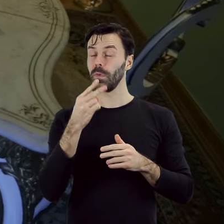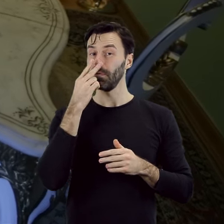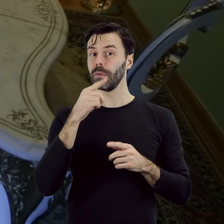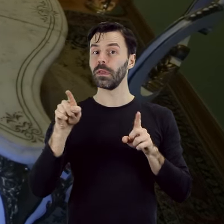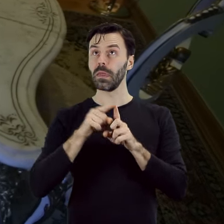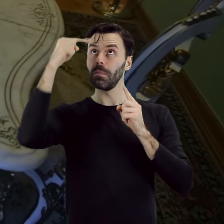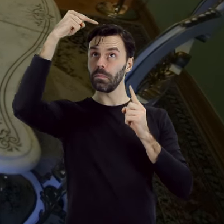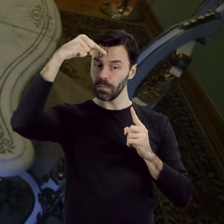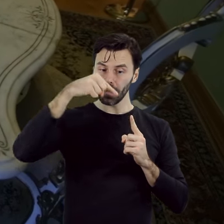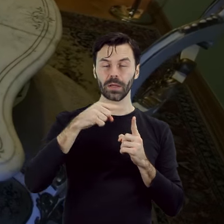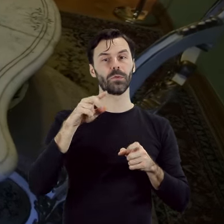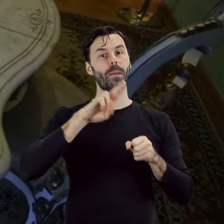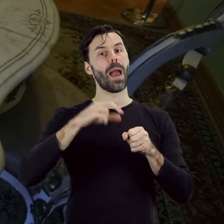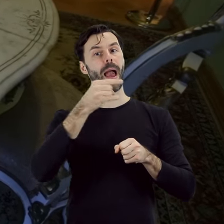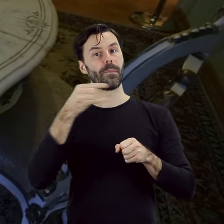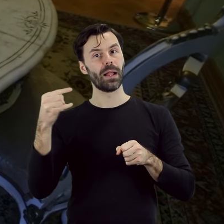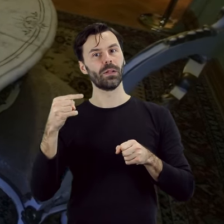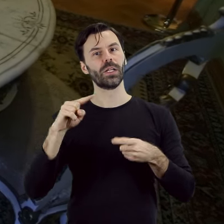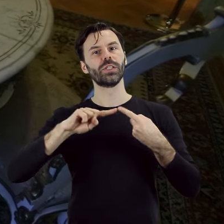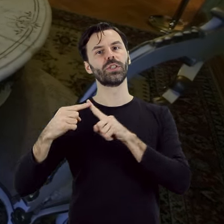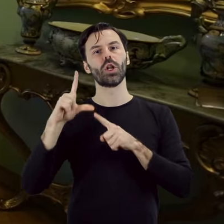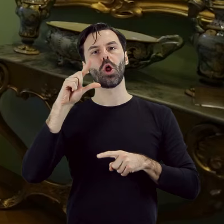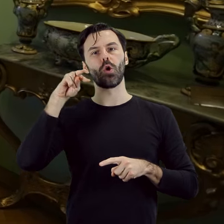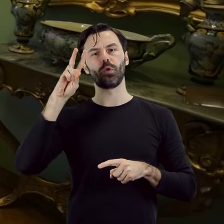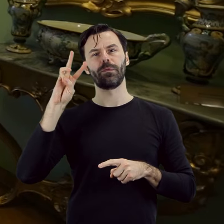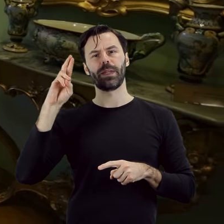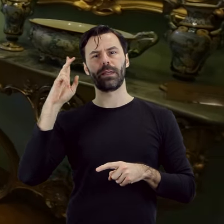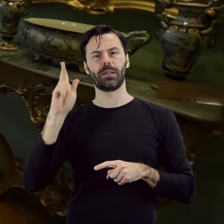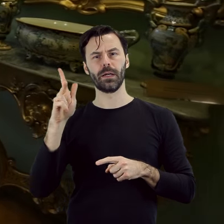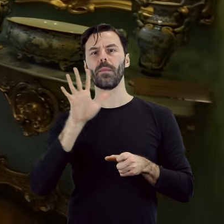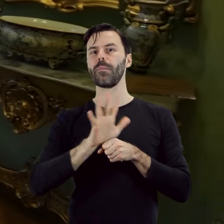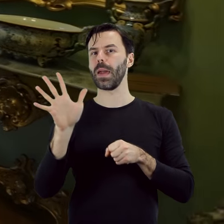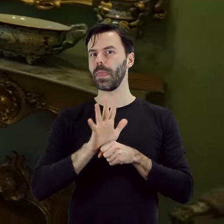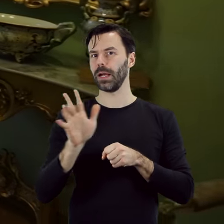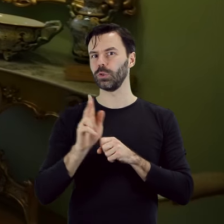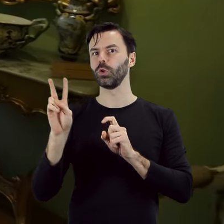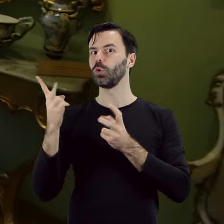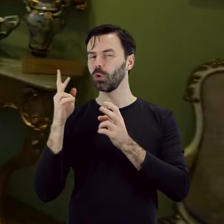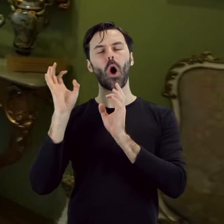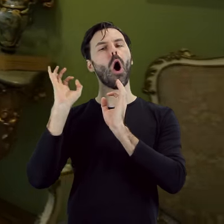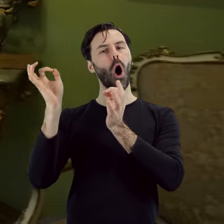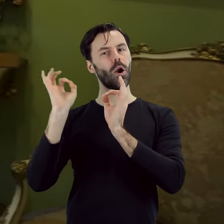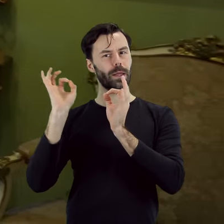neorokokowe meble w stylu Ludwika XV, które pochodzą z oryginalnego wyposażenia pałacu.